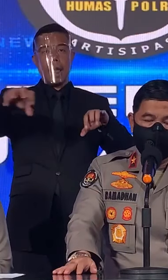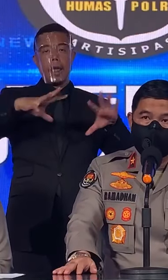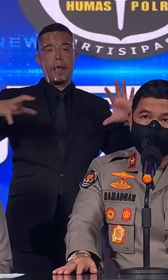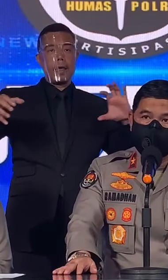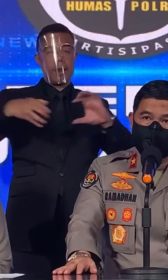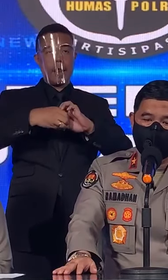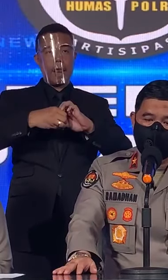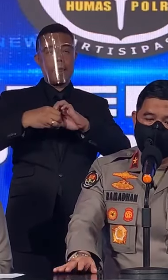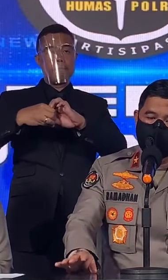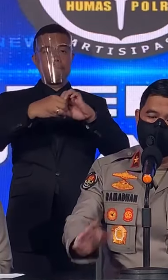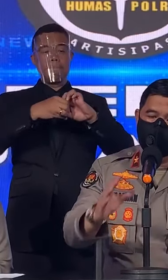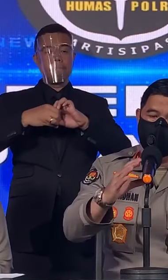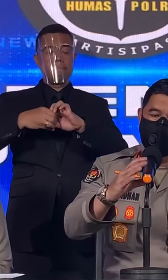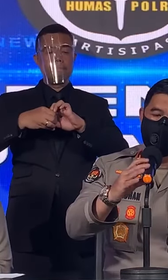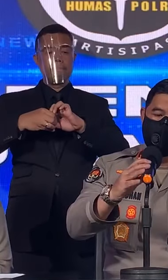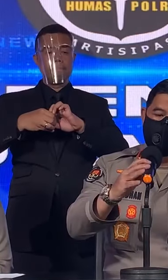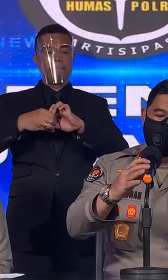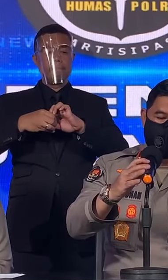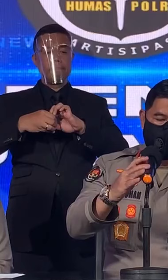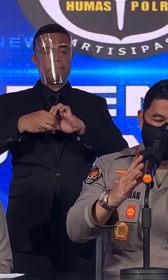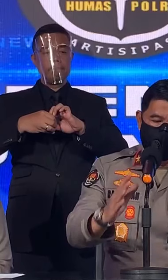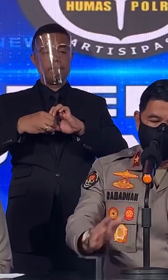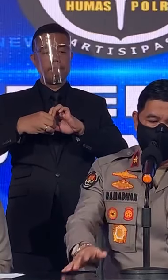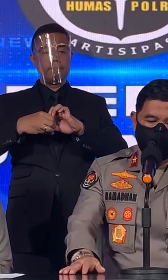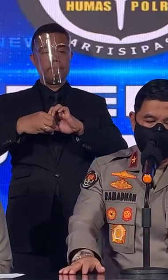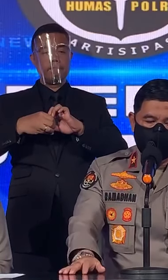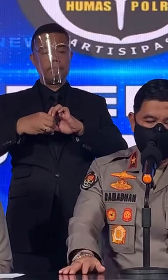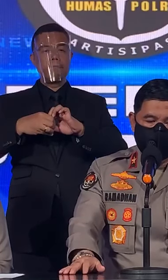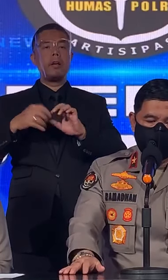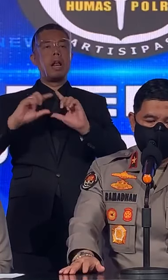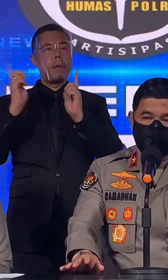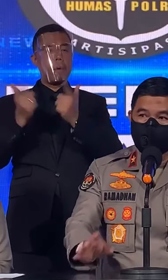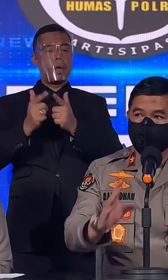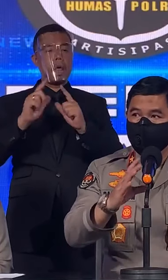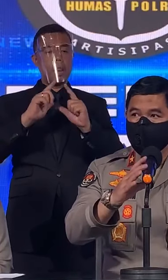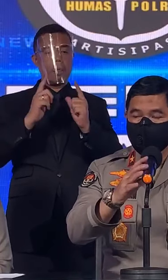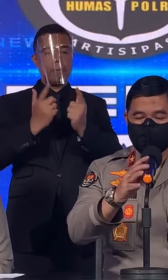Bersama Stakeholder